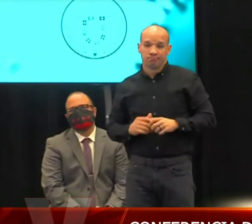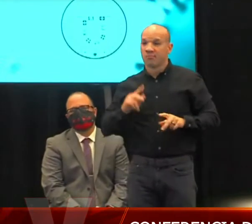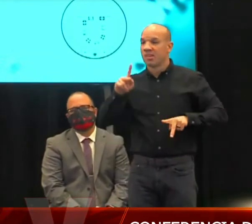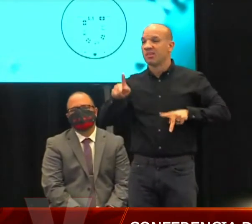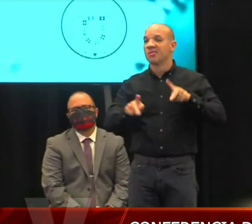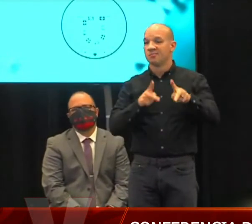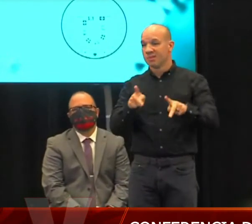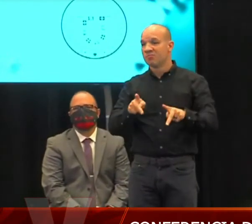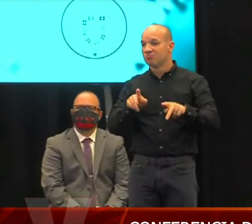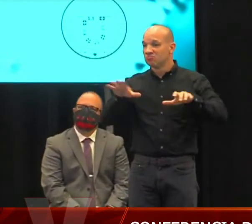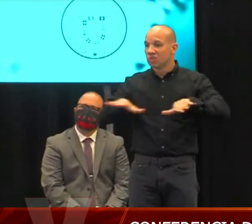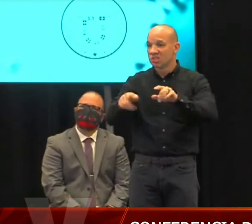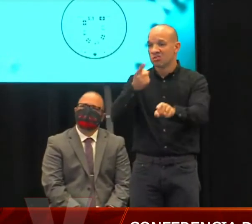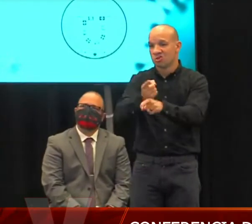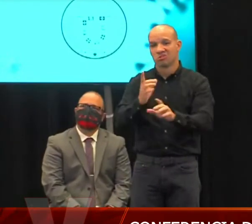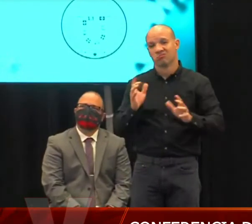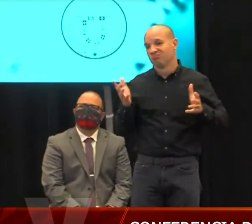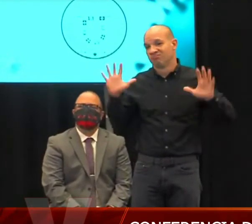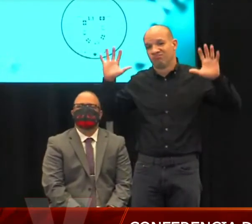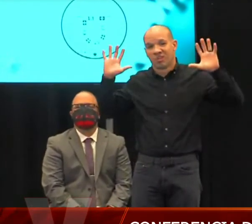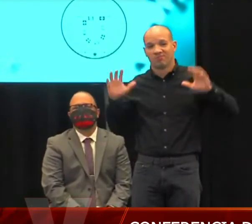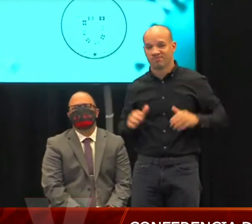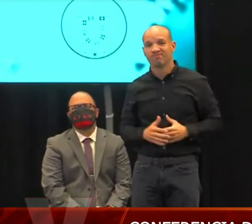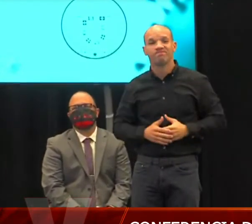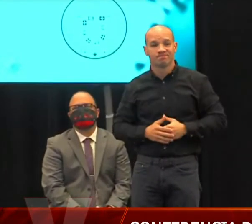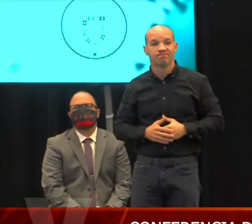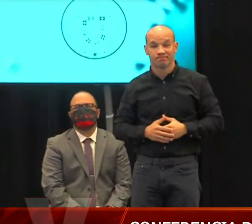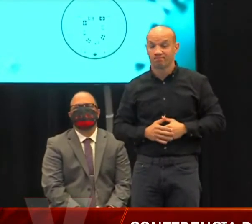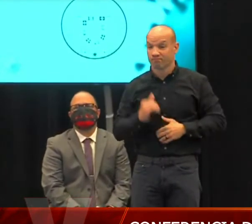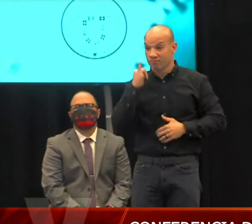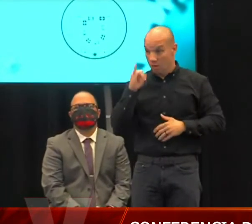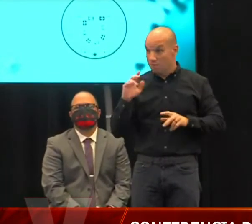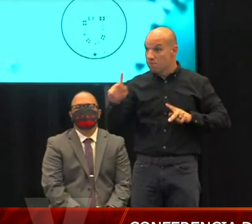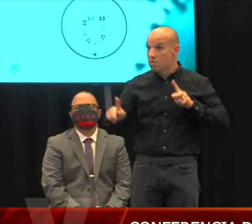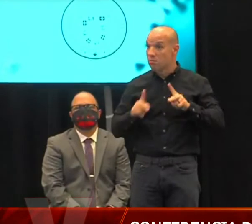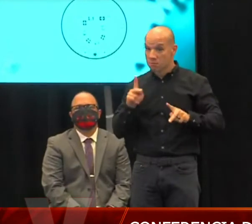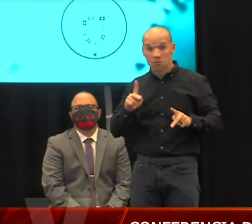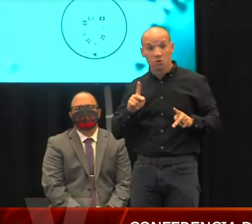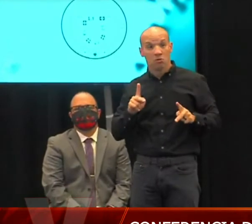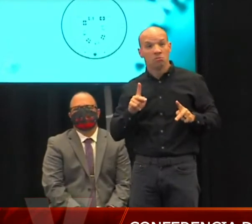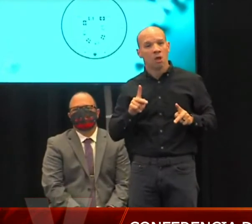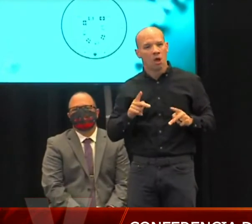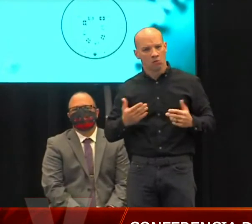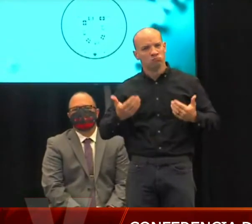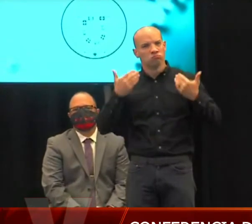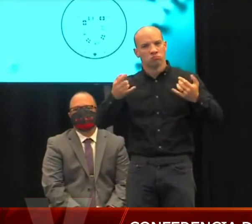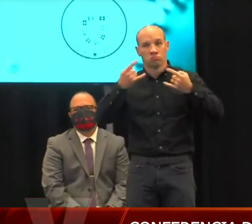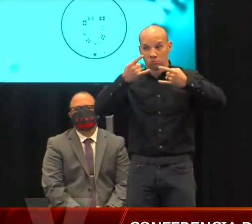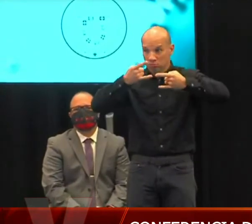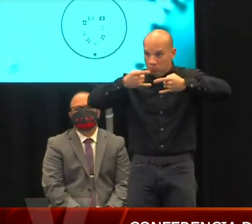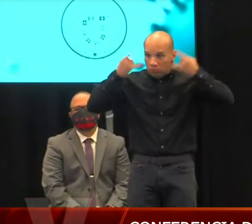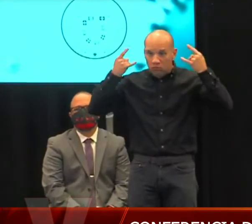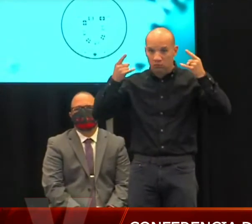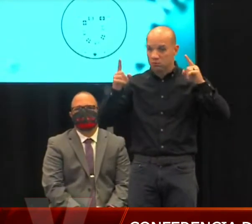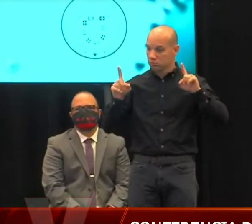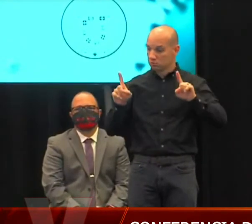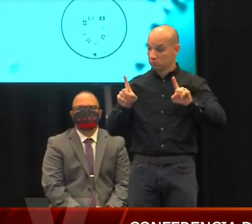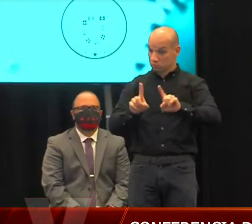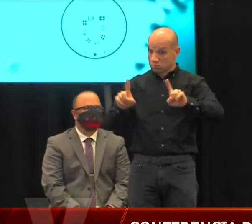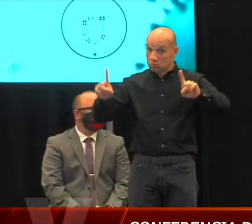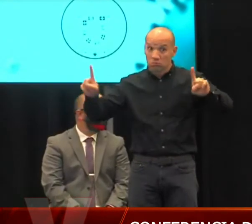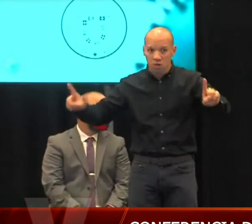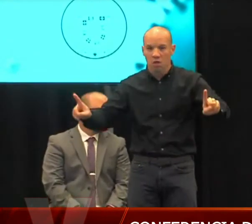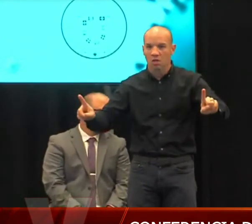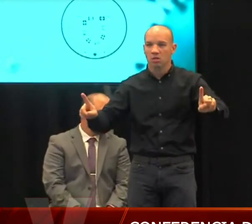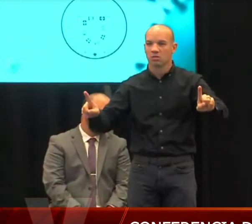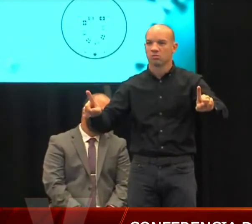alternativa. En la medida que todo el mundo siga la instrucción de la utilización de la mascarilla y del distanciamiento, nosotros